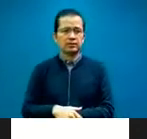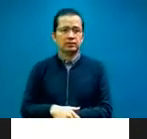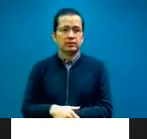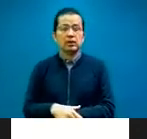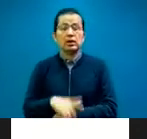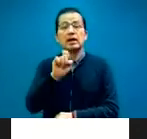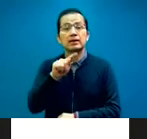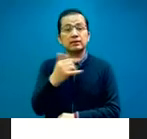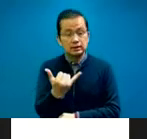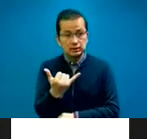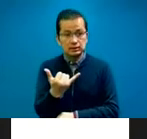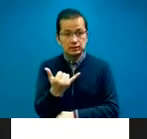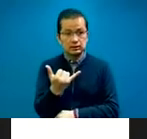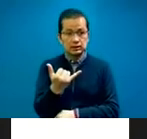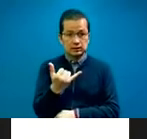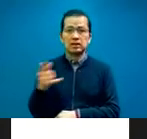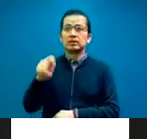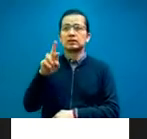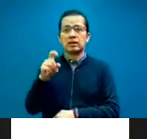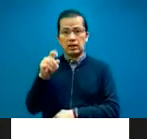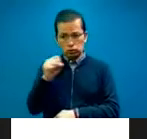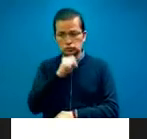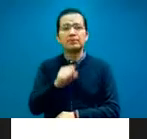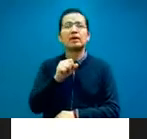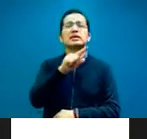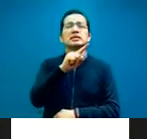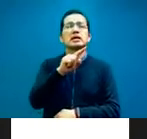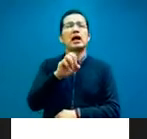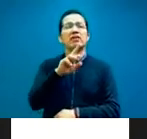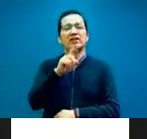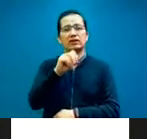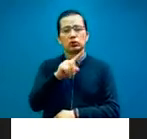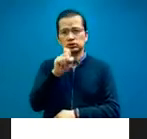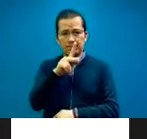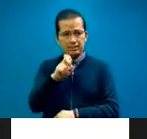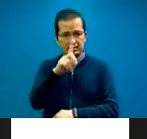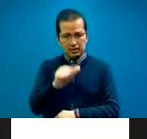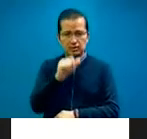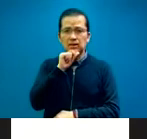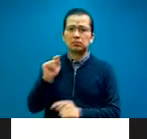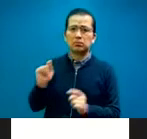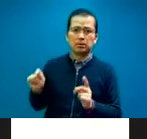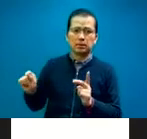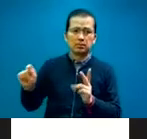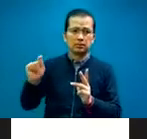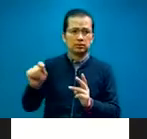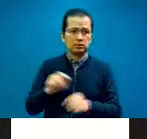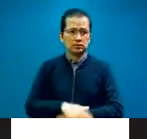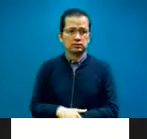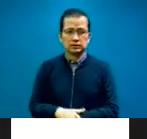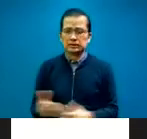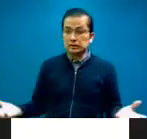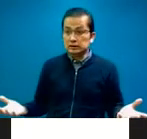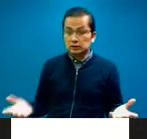Leti, de Trapbox, y Alfredo Cepeda, y Cris, y en fin. ¡Ay, qué rápido!